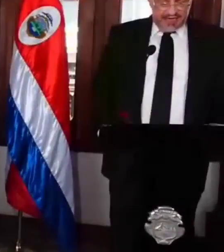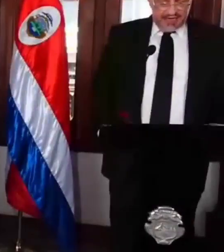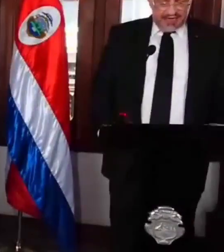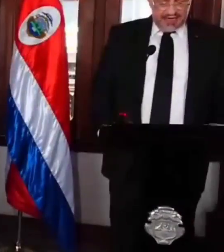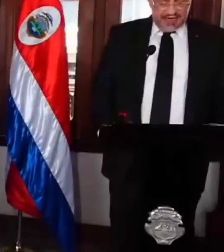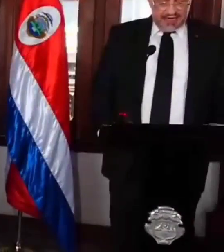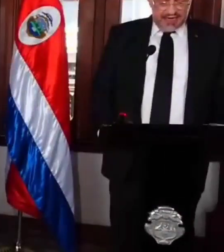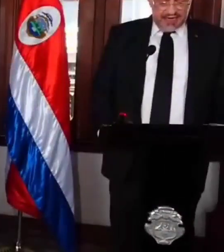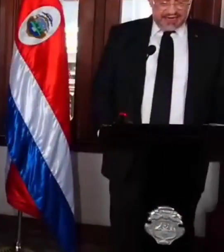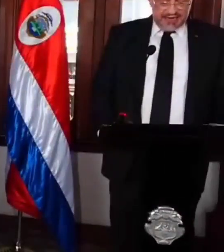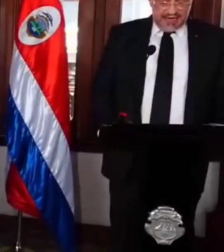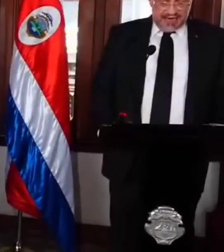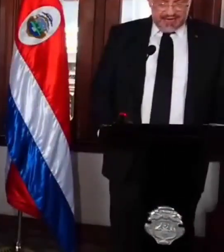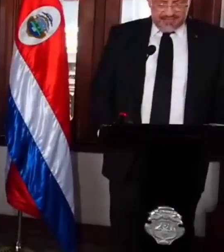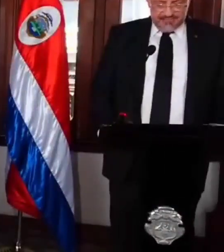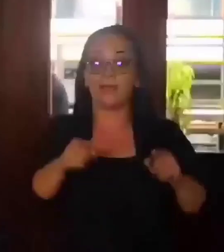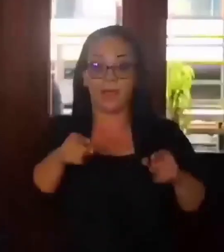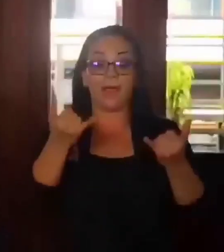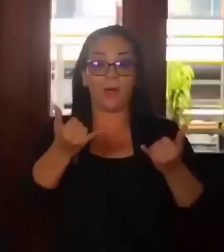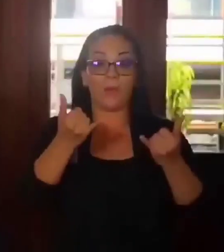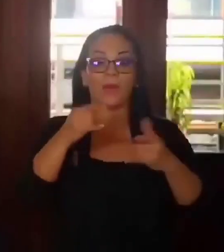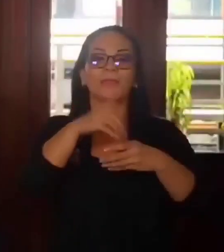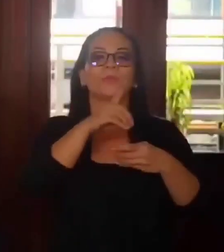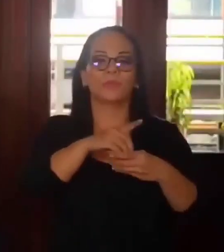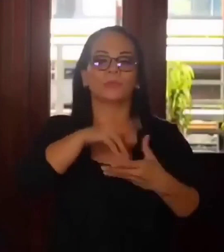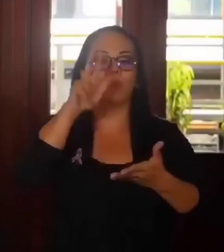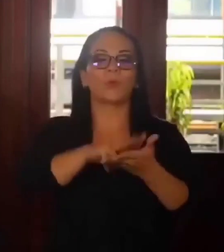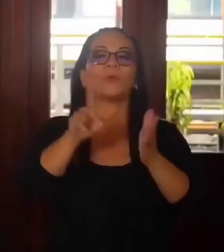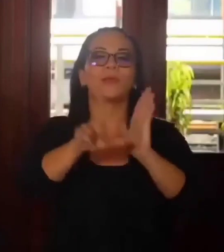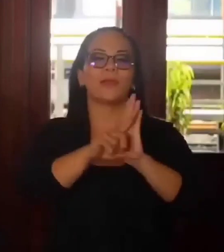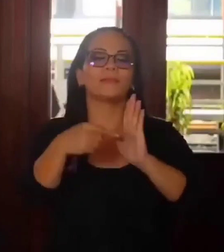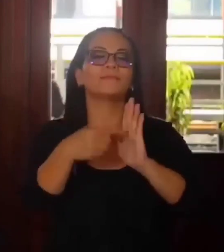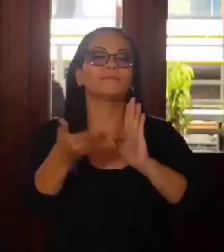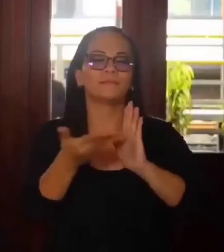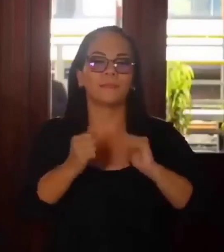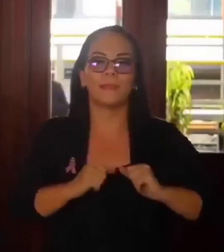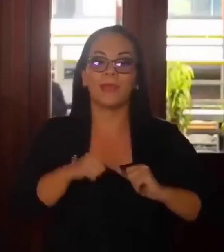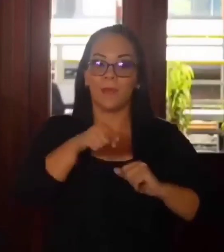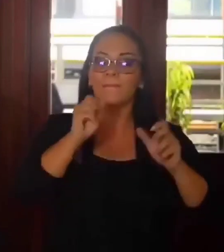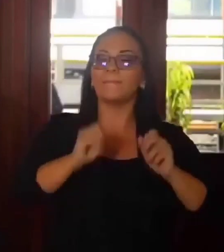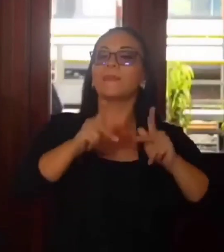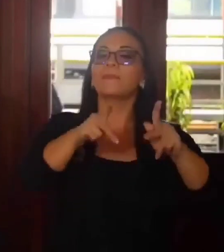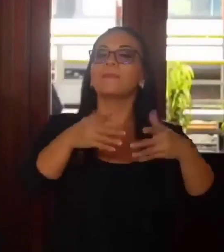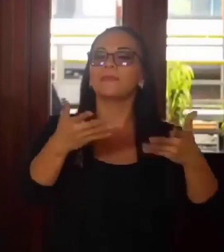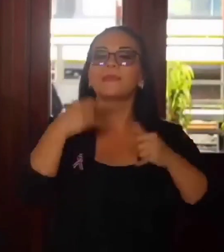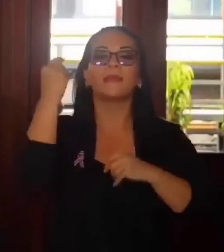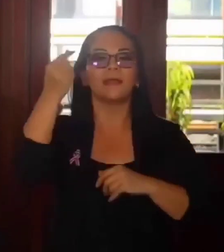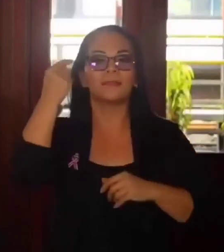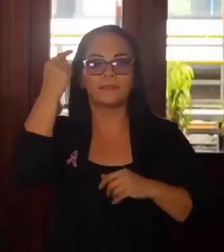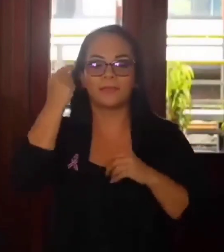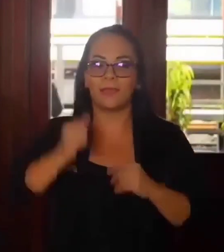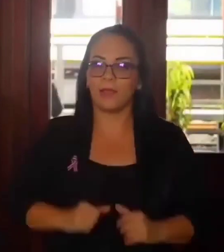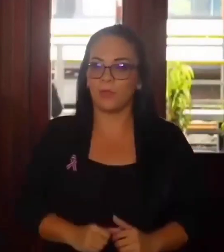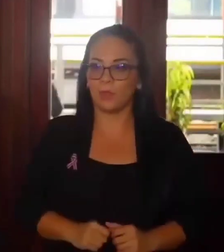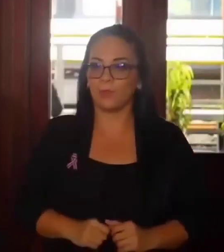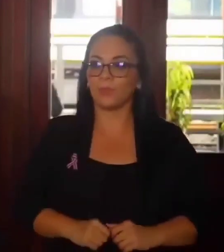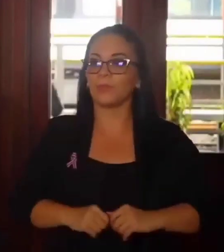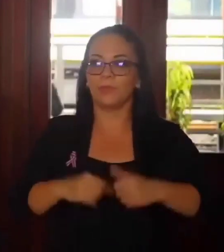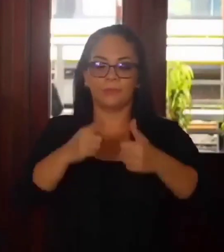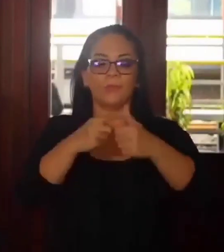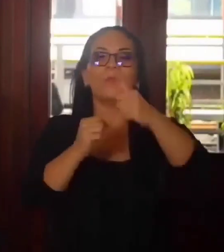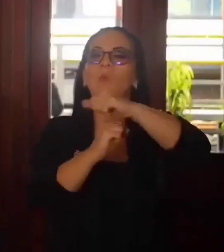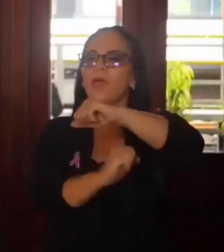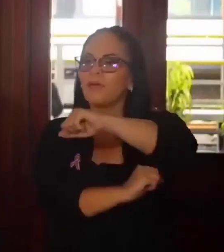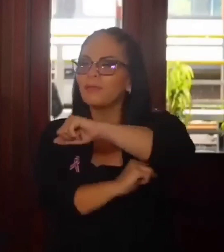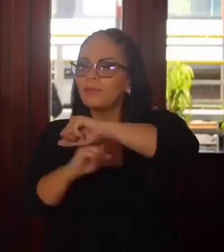ley es permitir que el Estado, los puentes, las